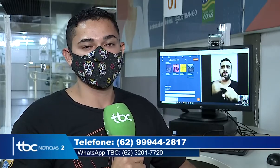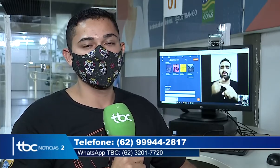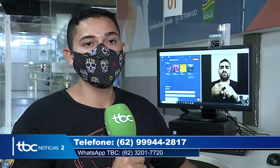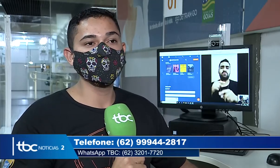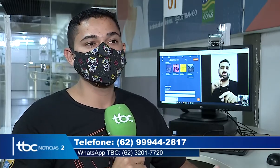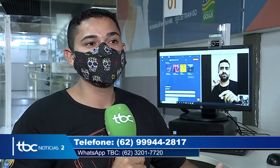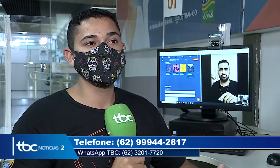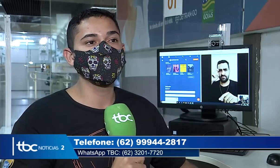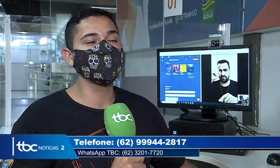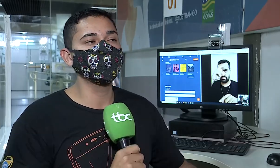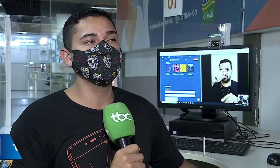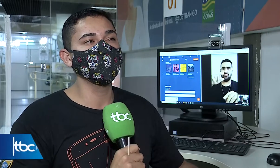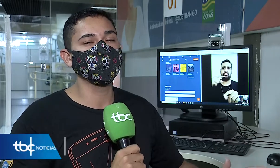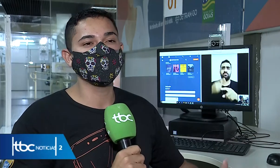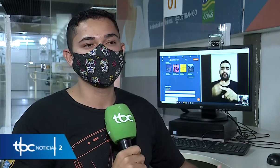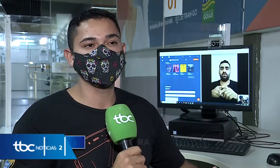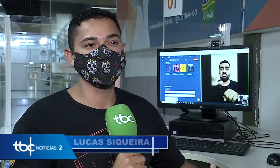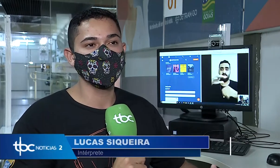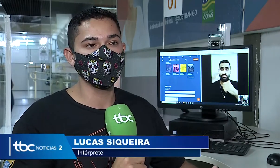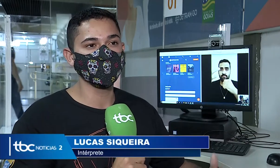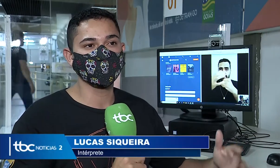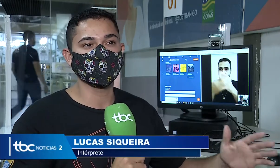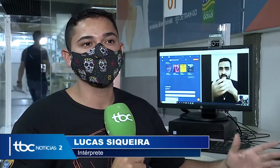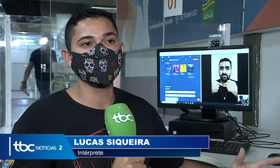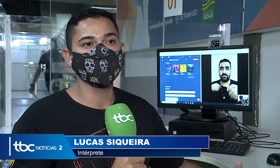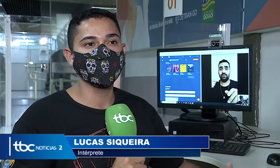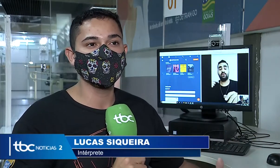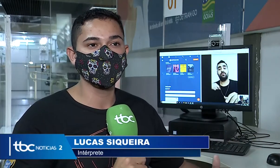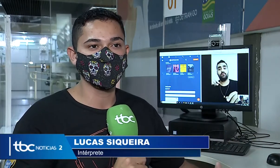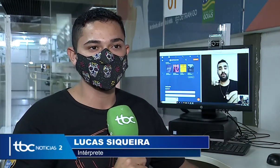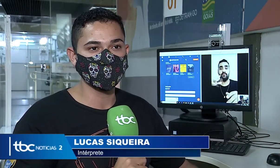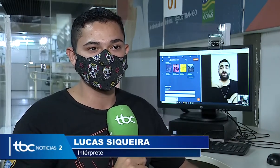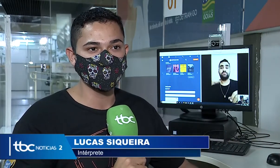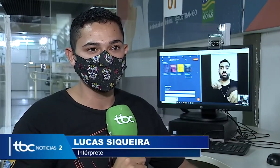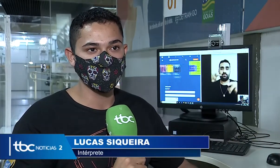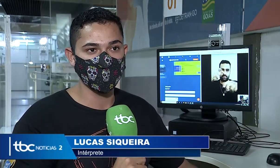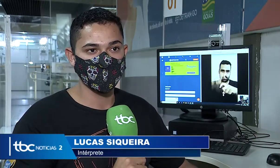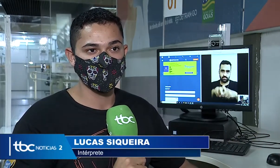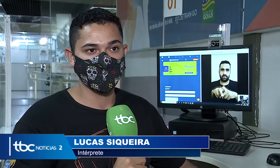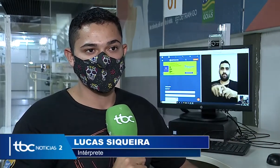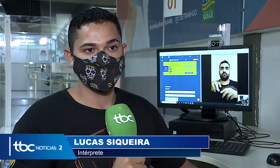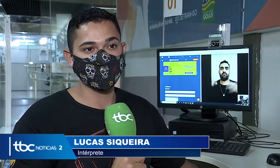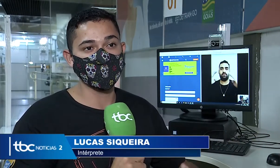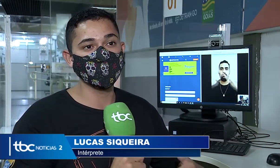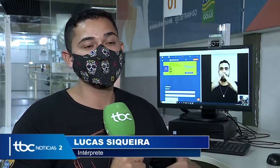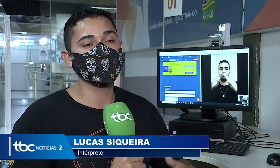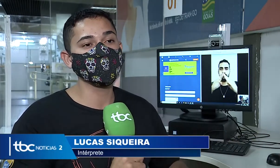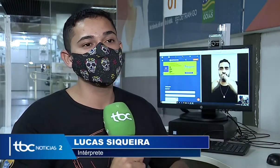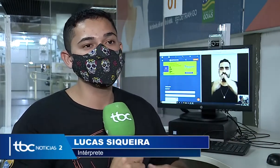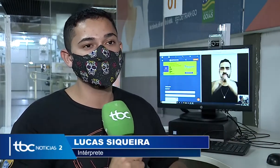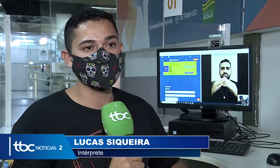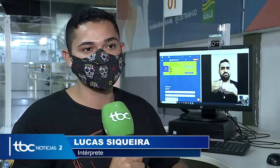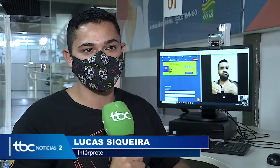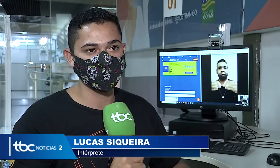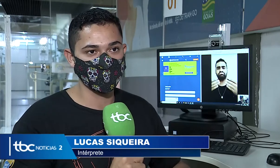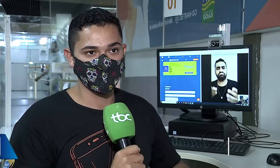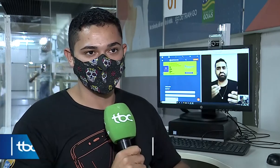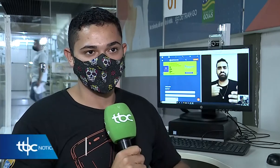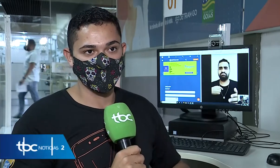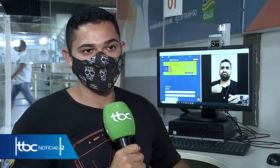Antes, eles tinham que vir, por exemplo, de longe, senador Canedo, Aparecida, para saber informações básicas. Por